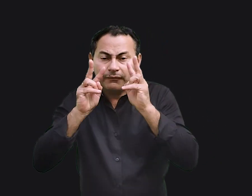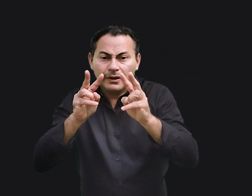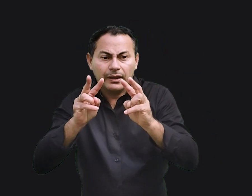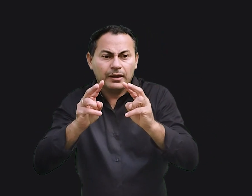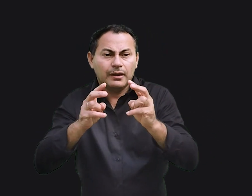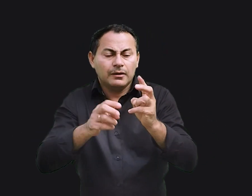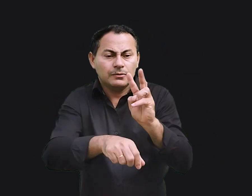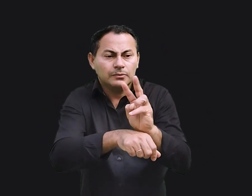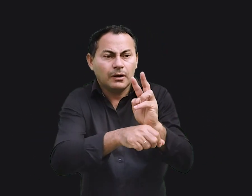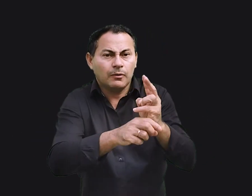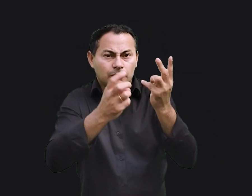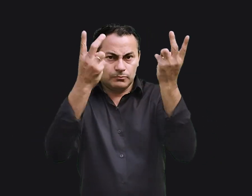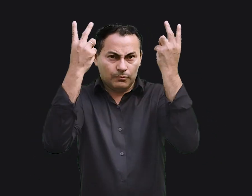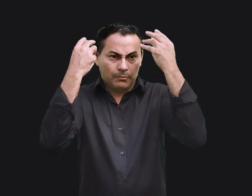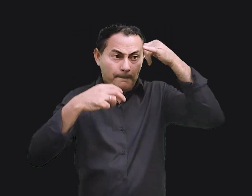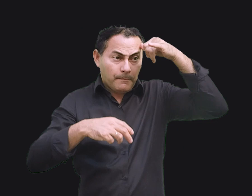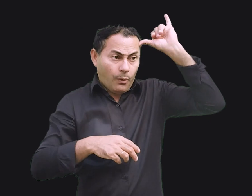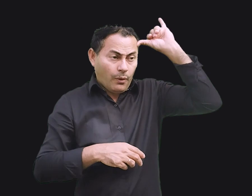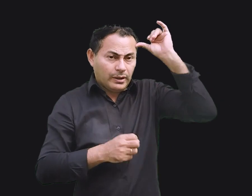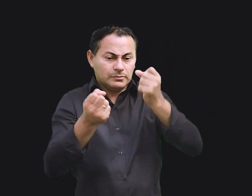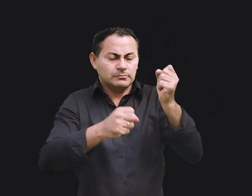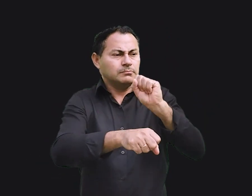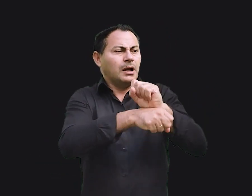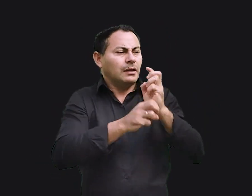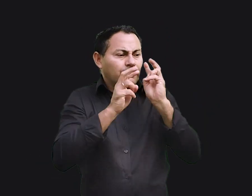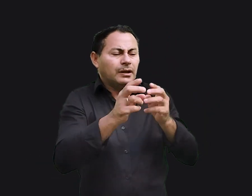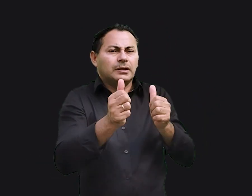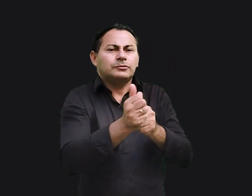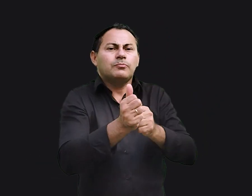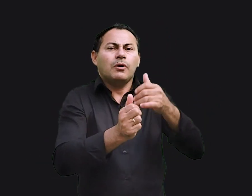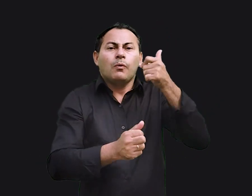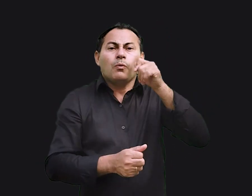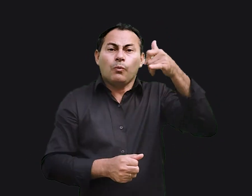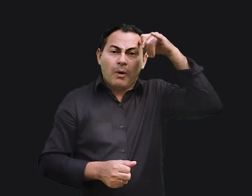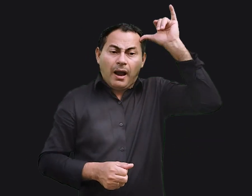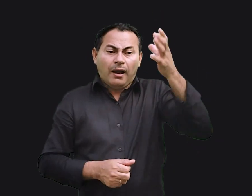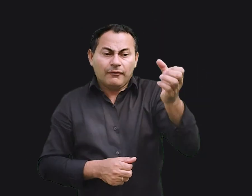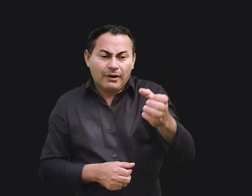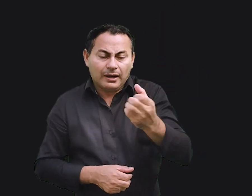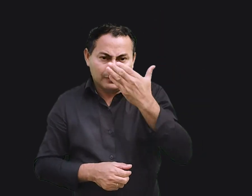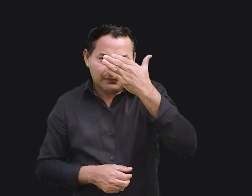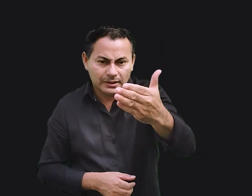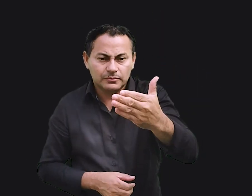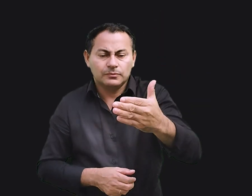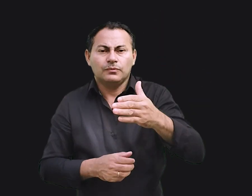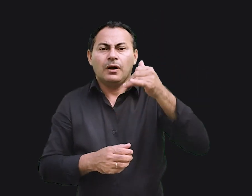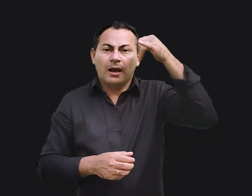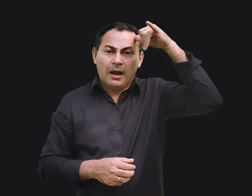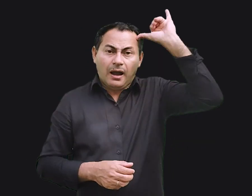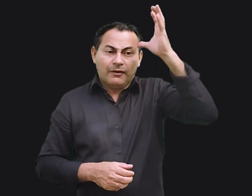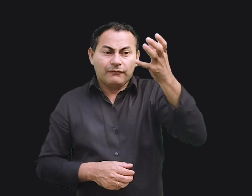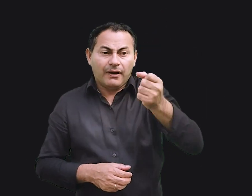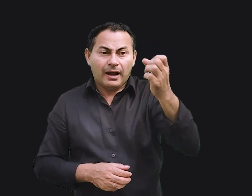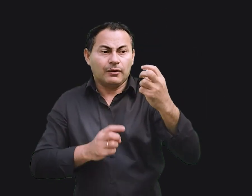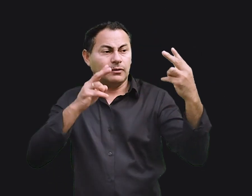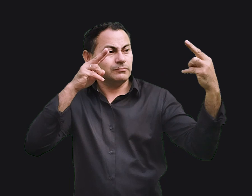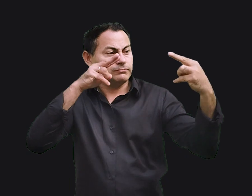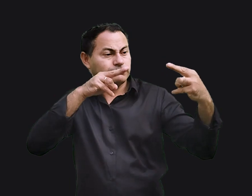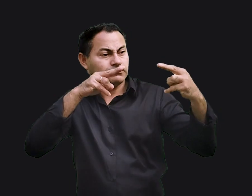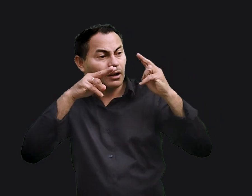um rebanho de bois, pare o carro e aproxime-se de uma vaca. Fique frente a frente com uma vaca olhando nos seus olhos.